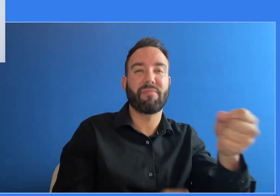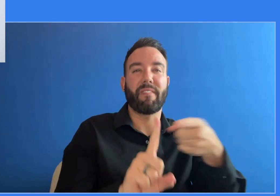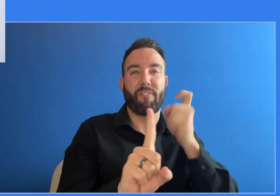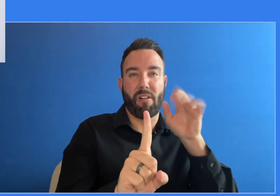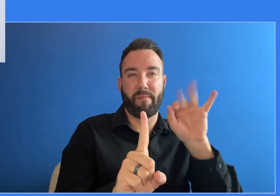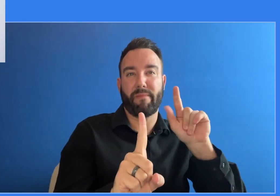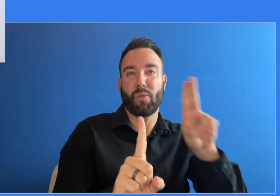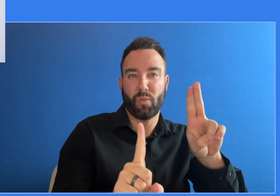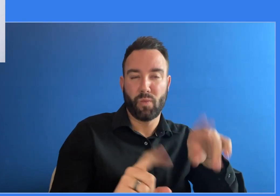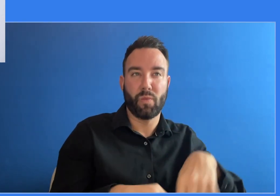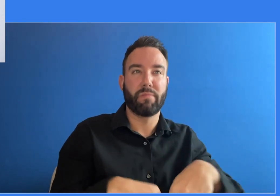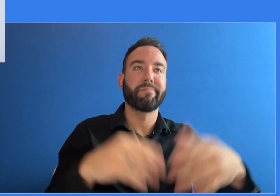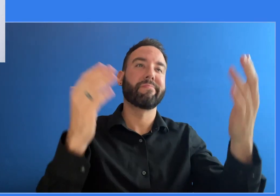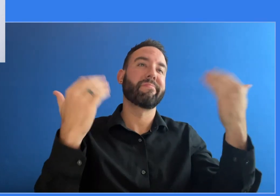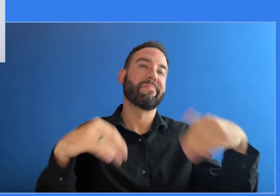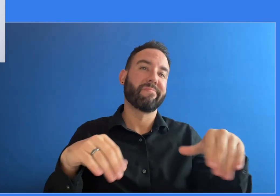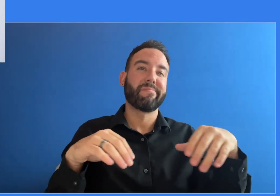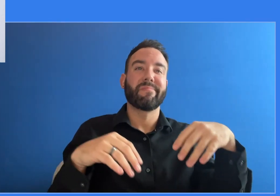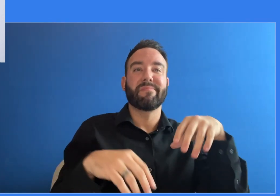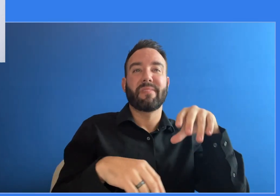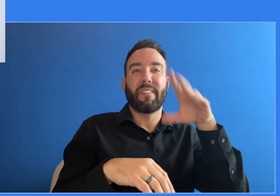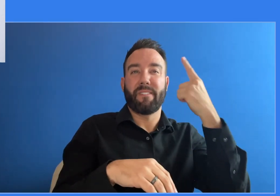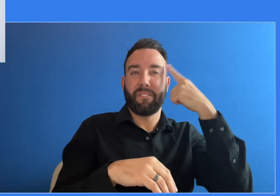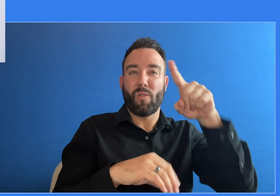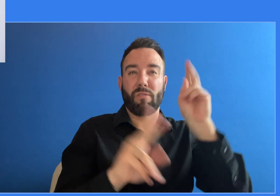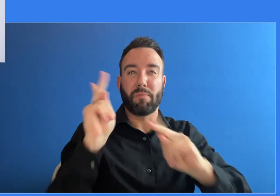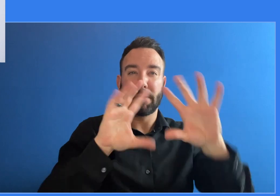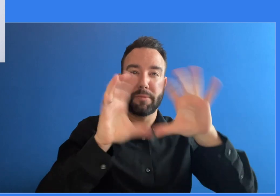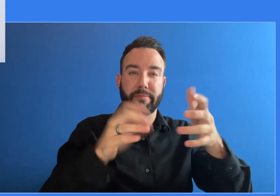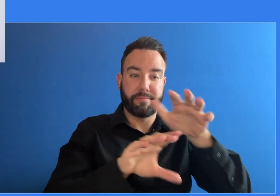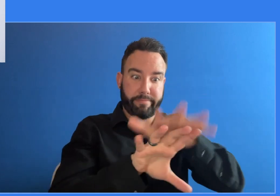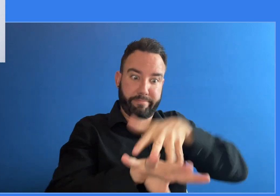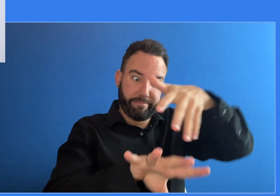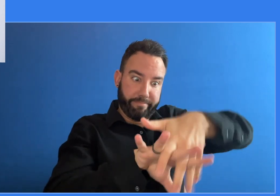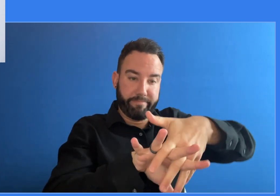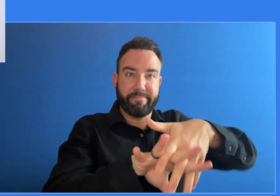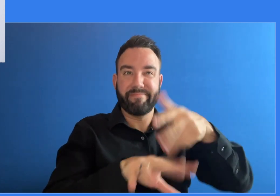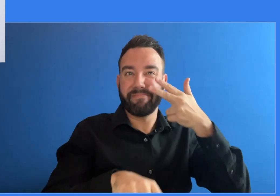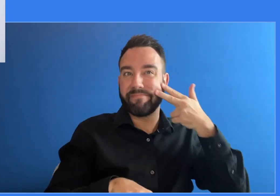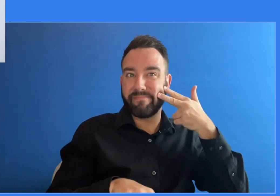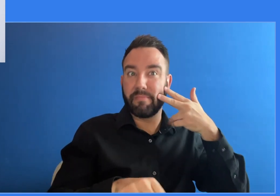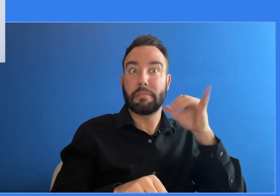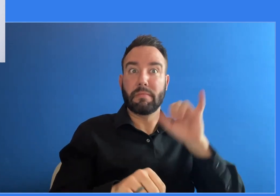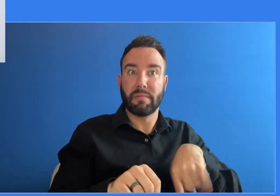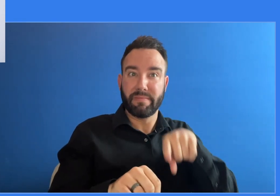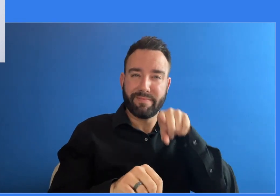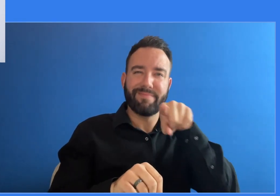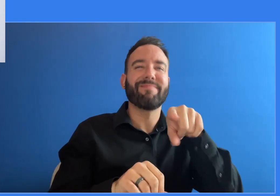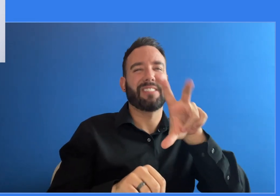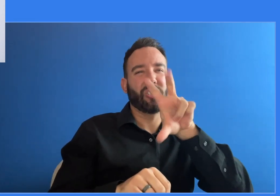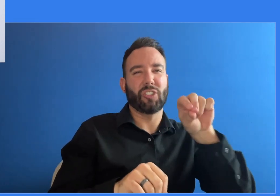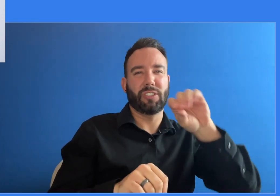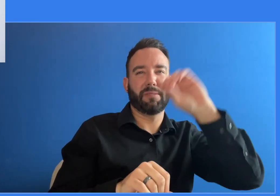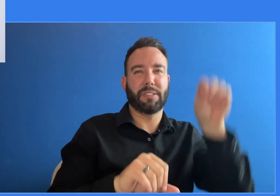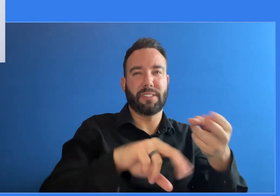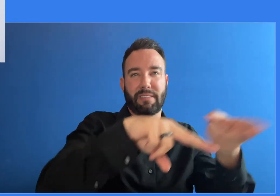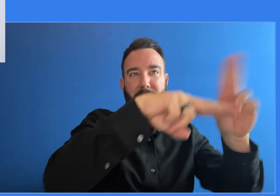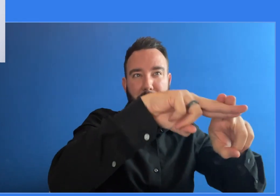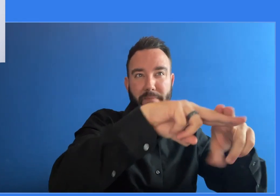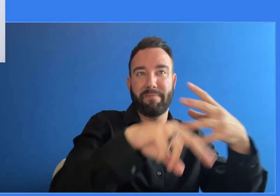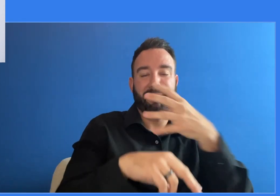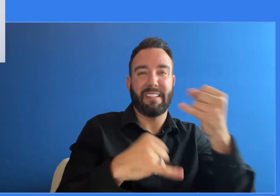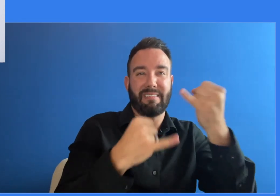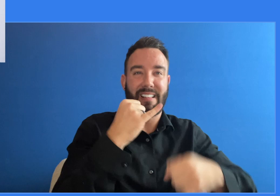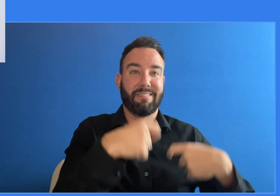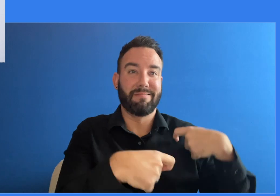un 80% más altas en los adultos de raza negra, un 30% más altas en los adultos